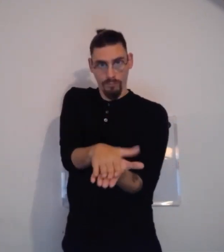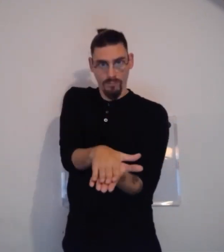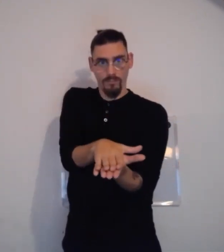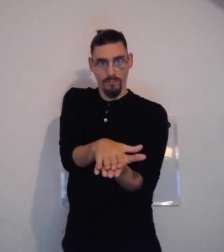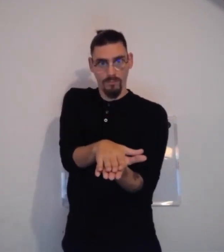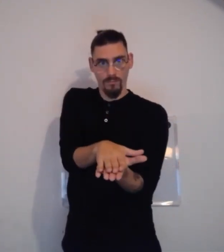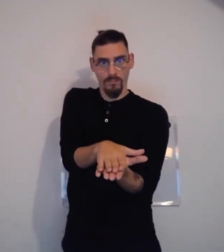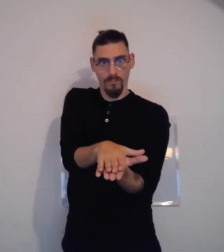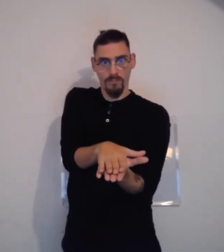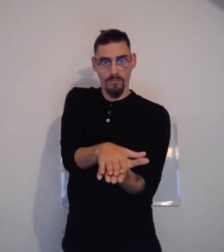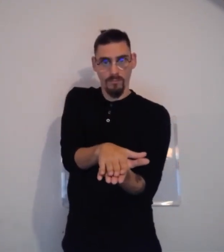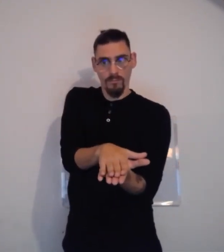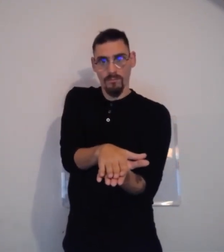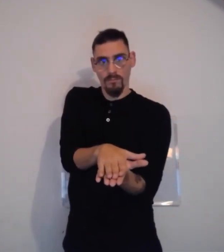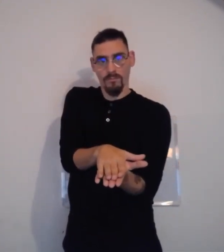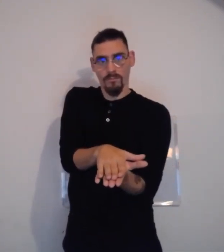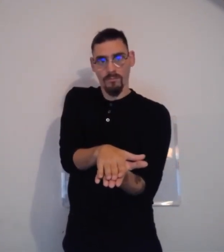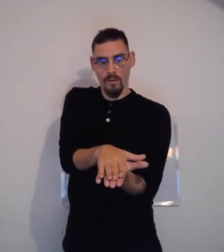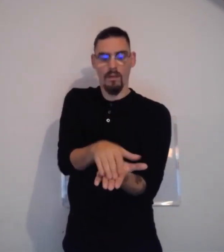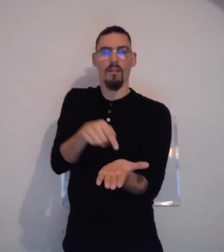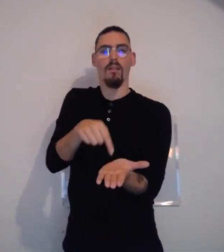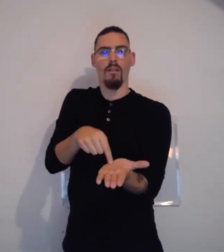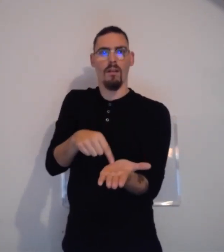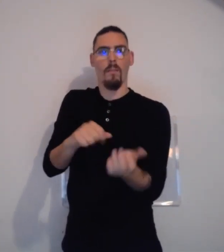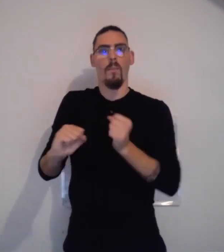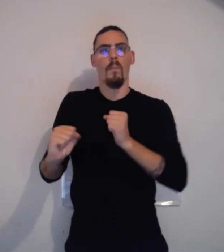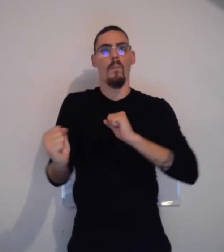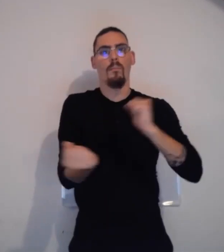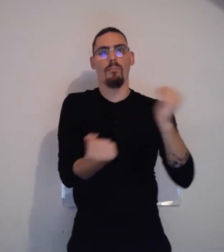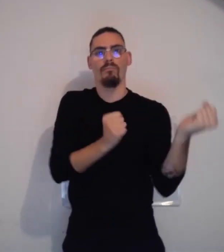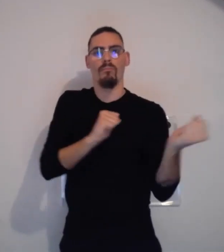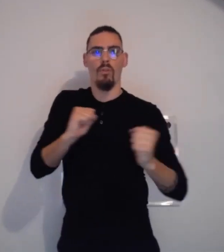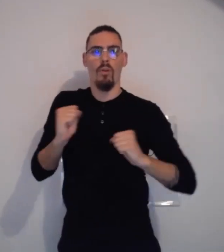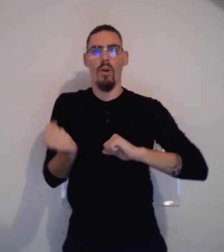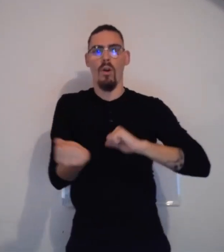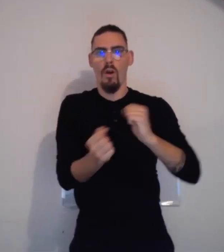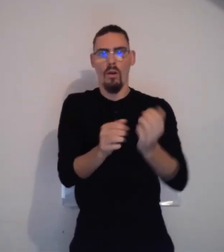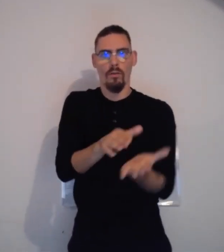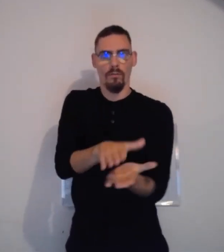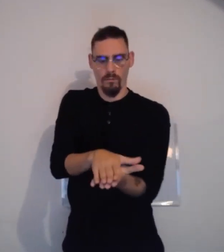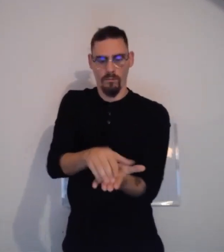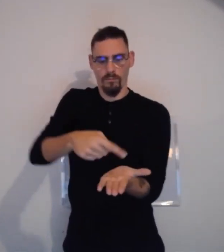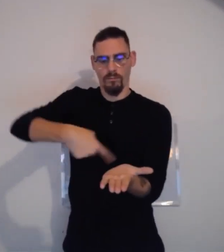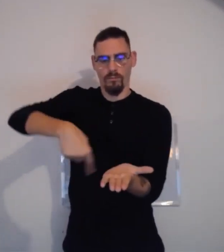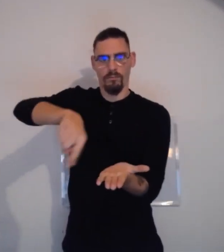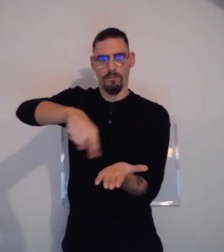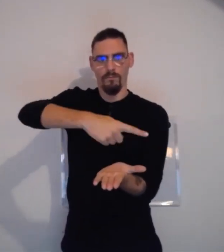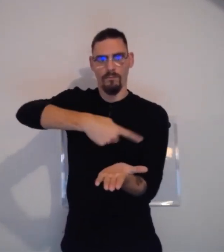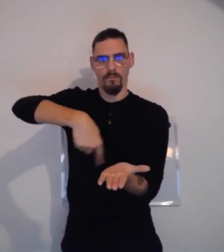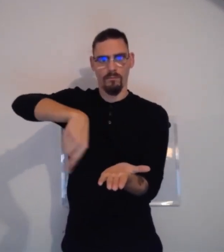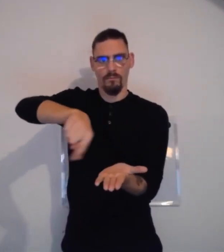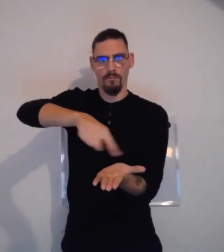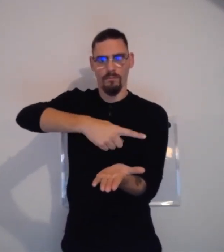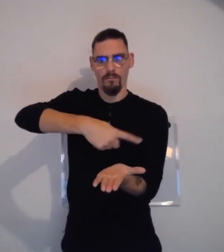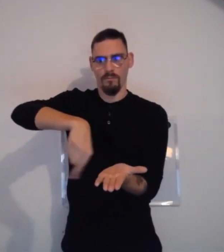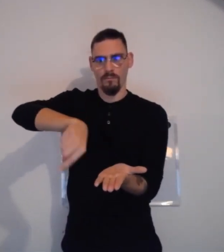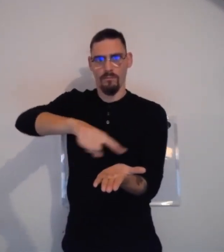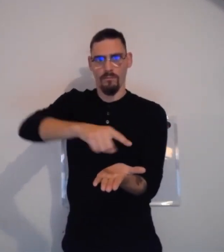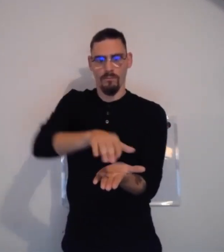vers le bas. On les colle. On colle ces deux mains. Et il y a un mouvement qui va se